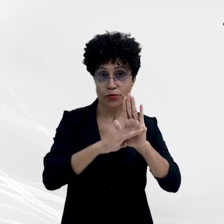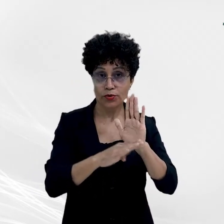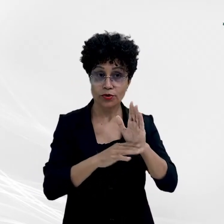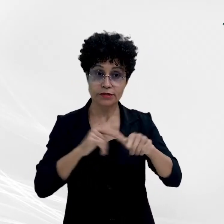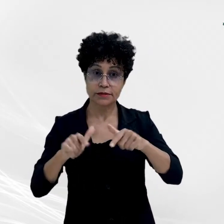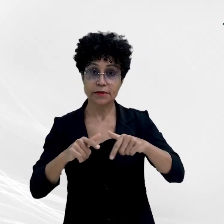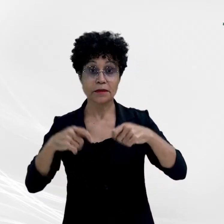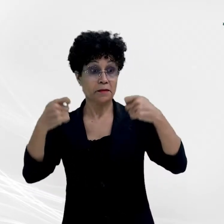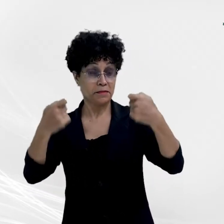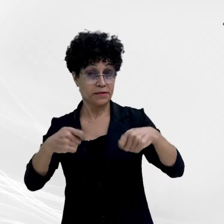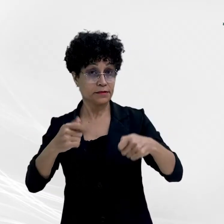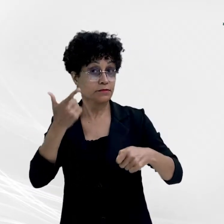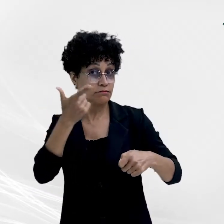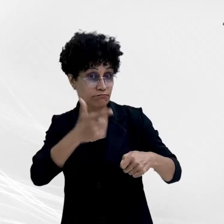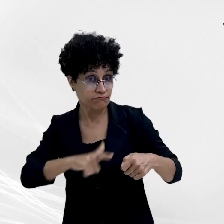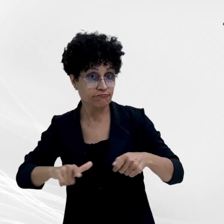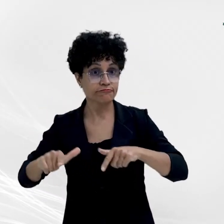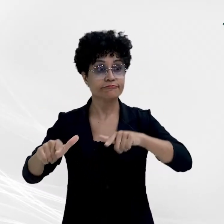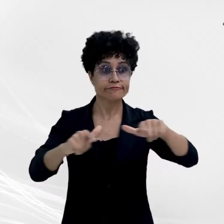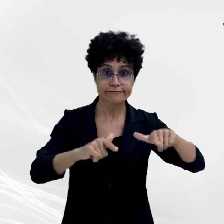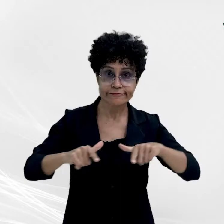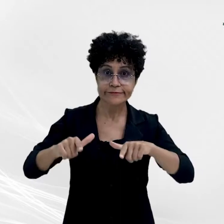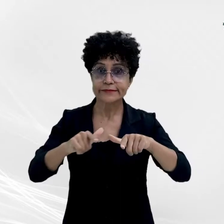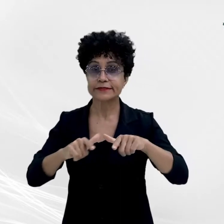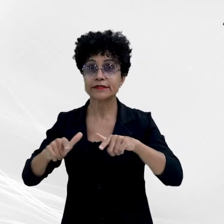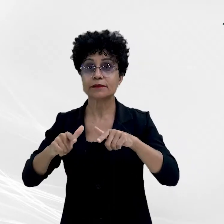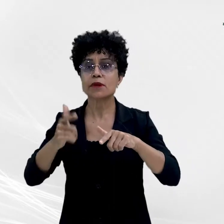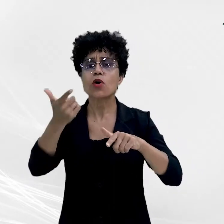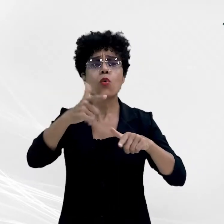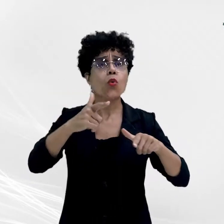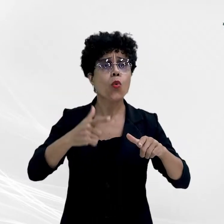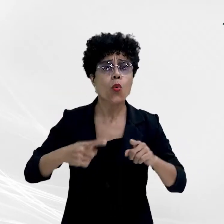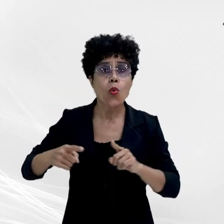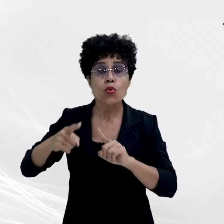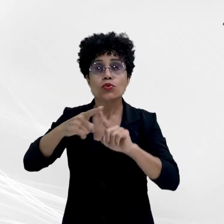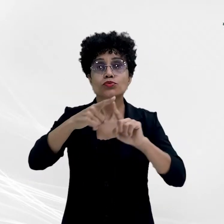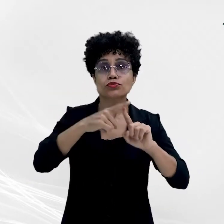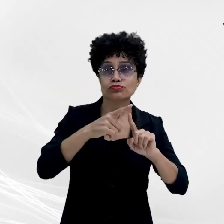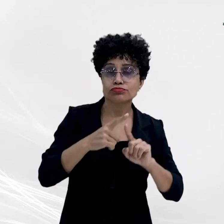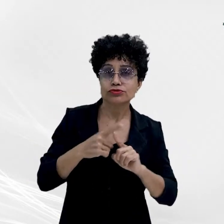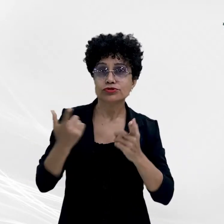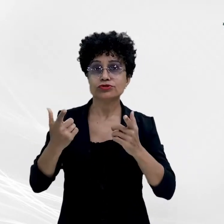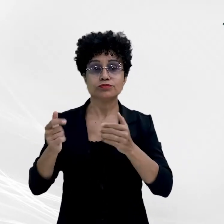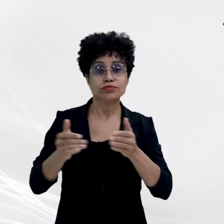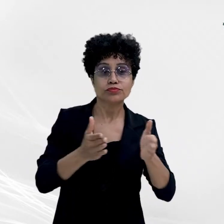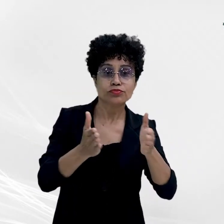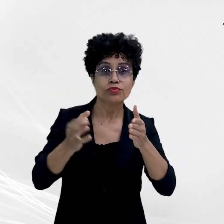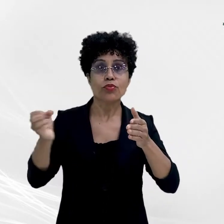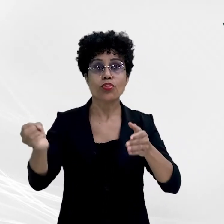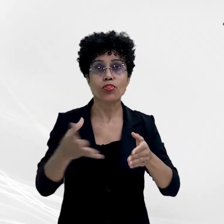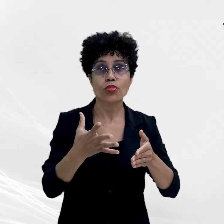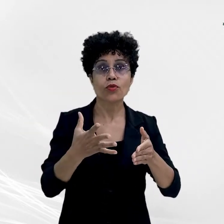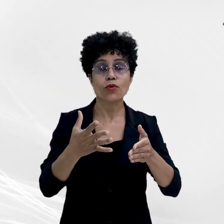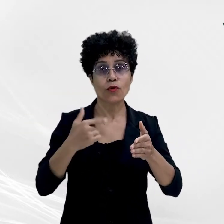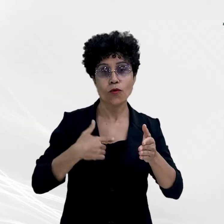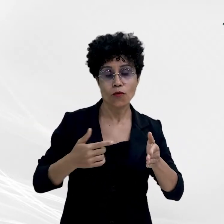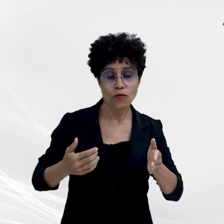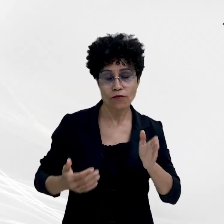continuar trabalhando, mas com outras ferramentas, uma vez que o enfrentamento à improbidade administrativa